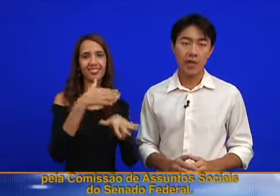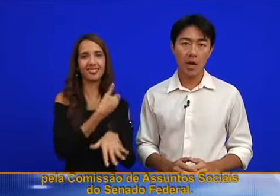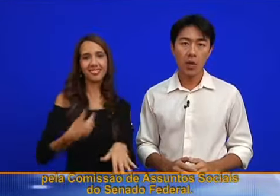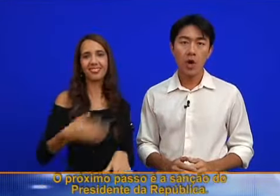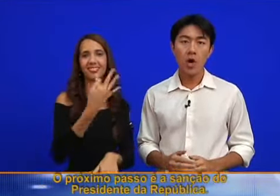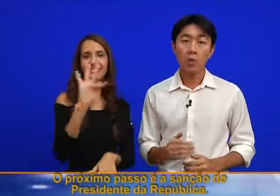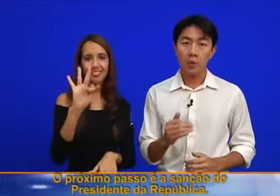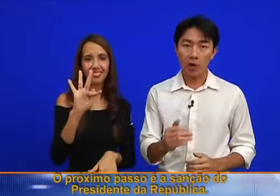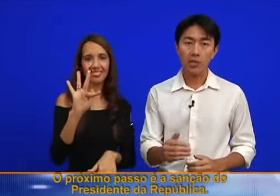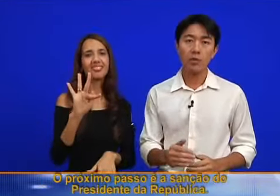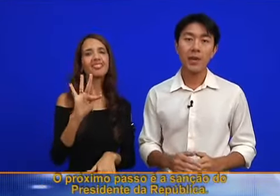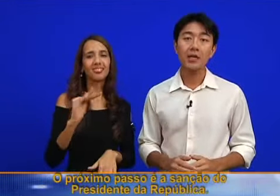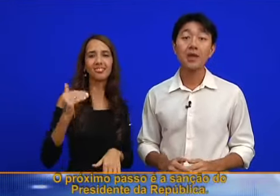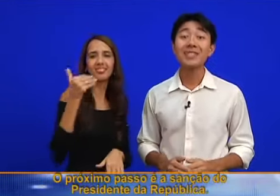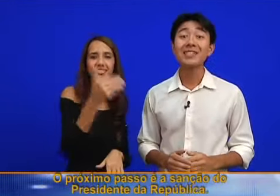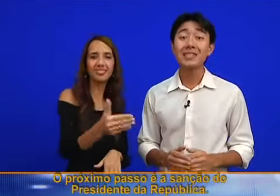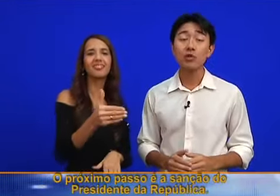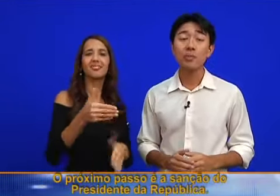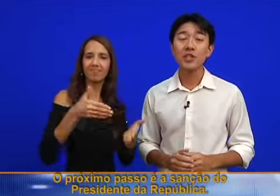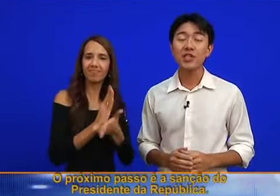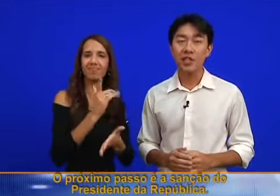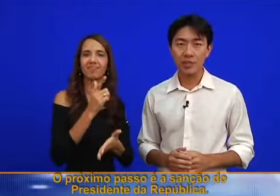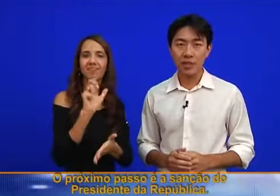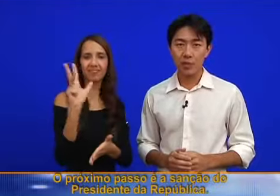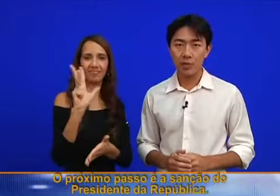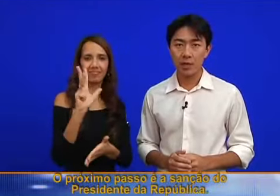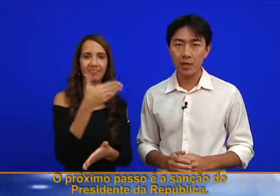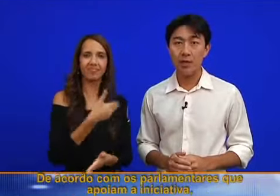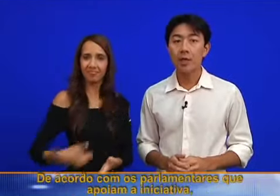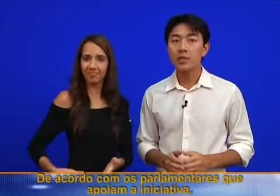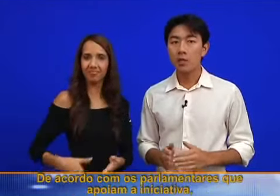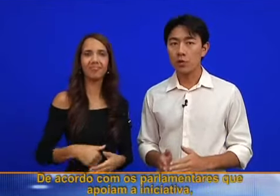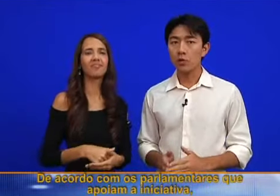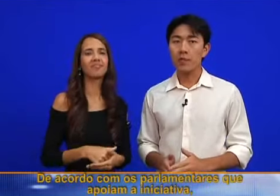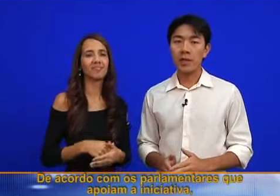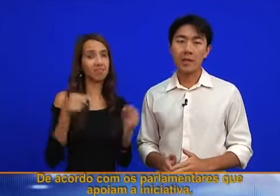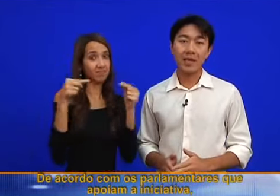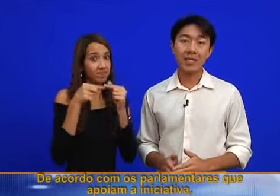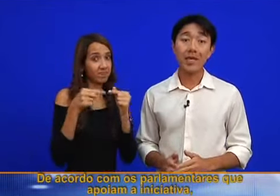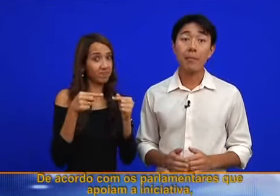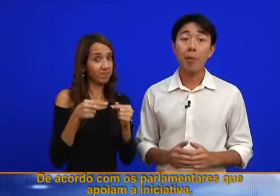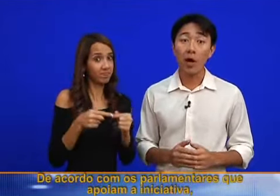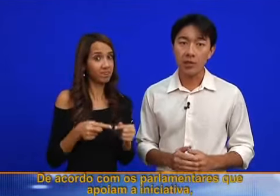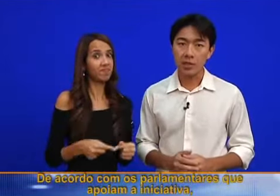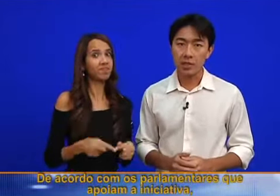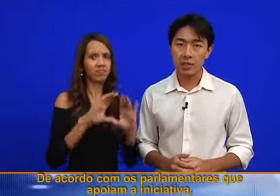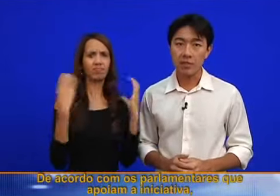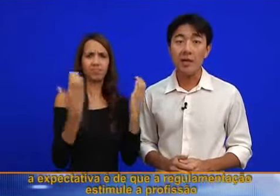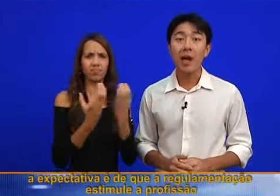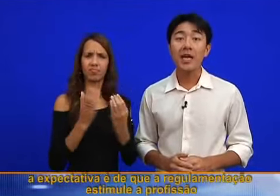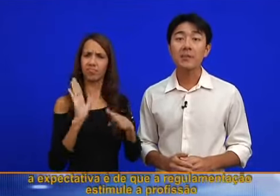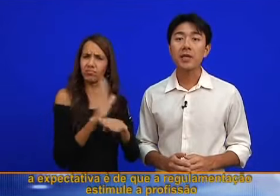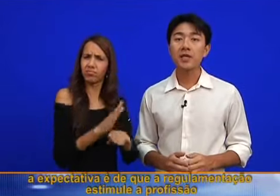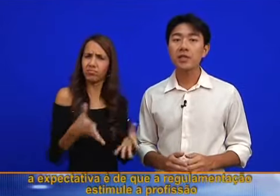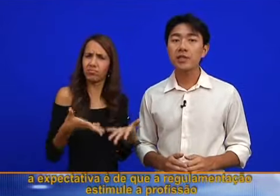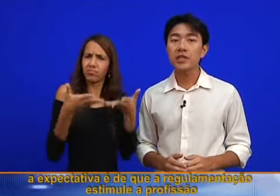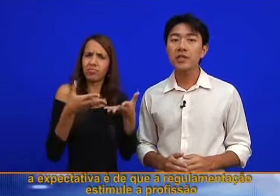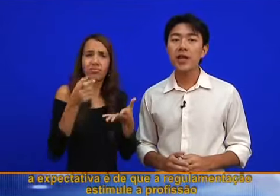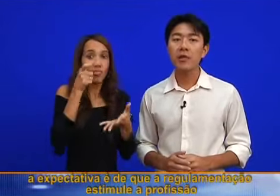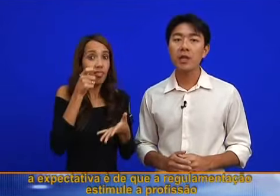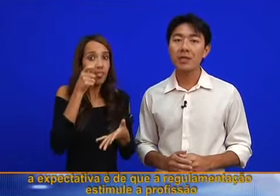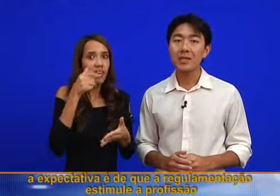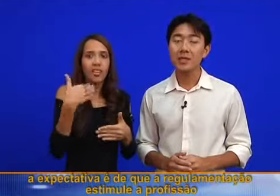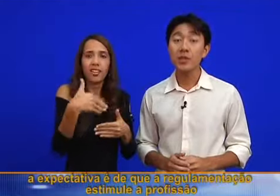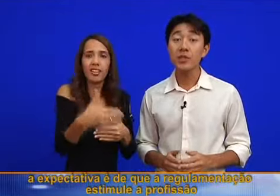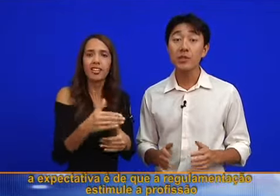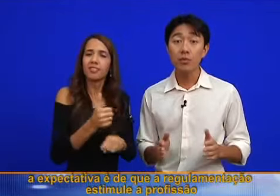Senado Federal, o próximo passo é a sanção do Presidente da República. De acordo com os parlamentares que apoiam a iniciativa, a expectativa